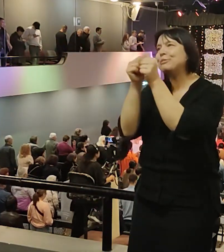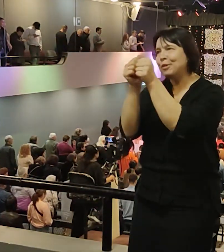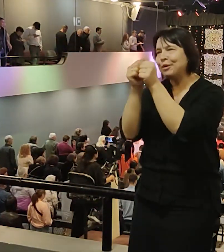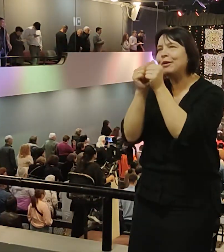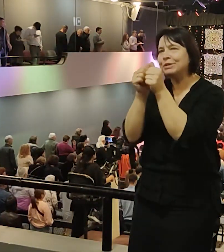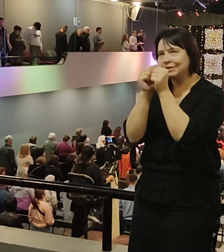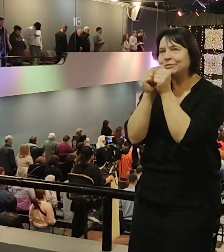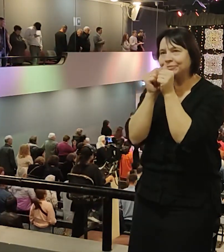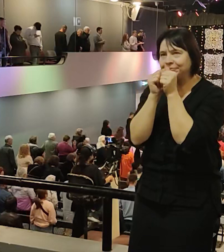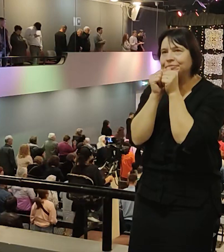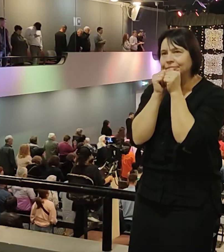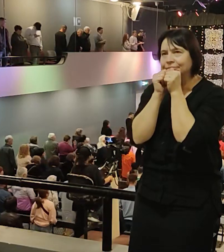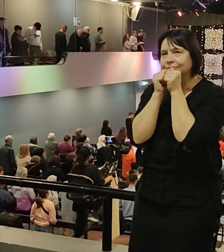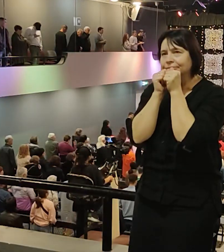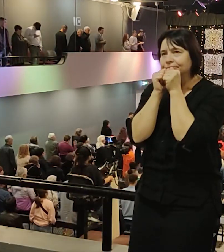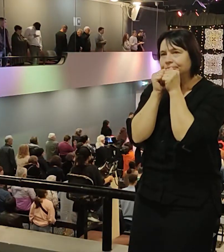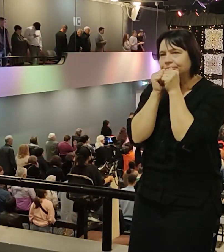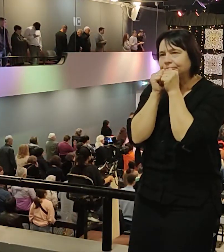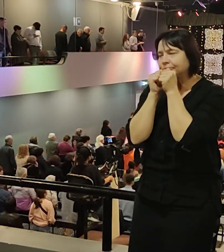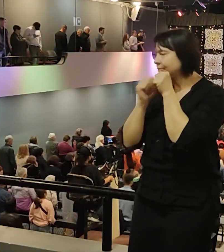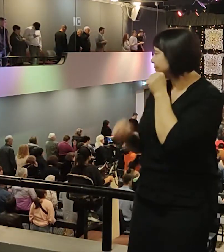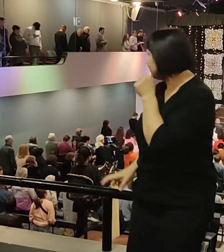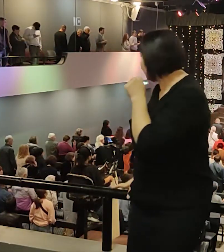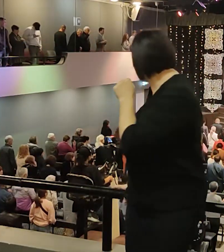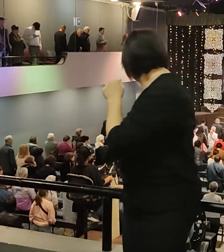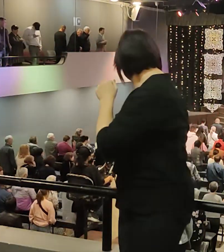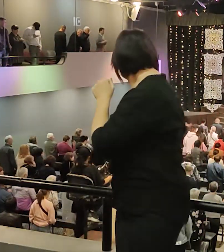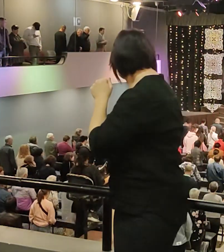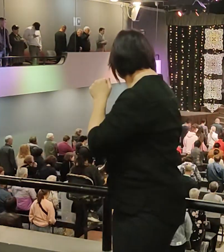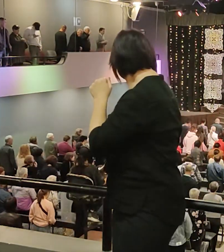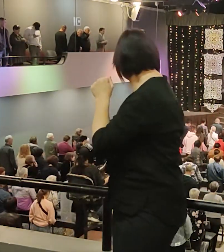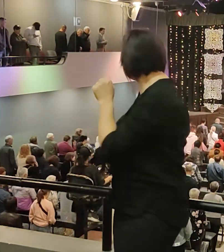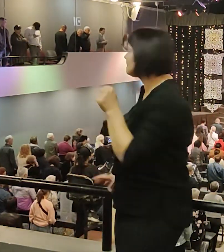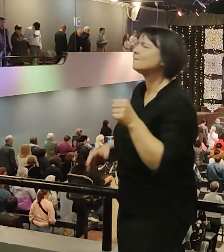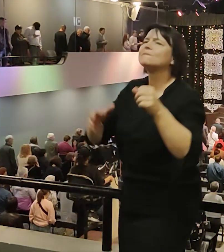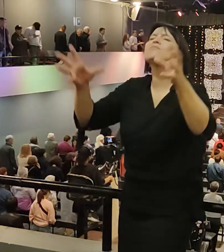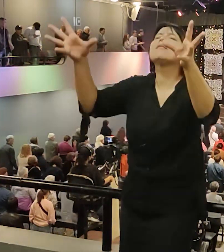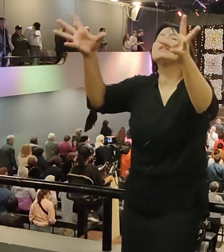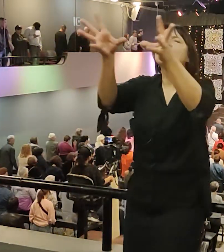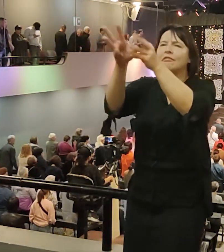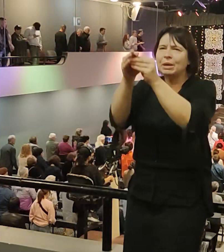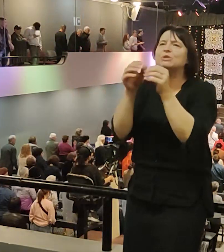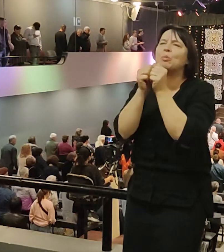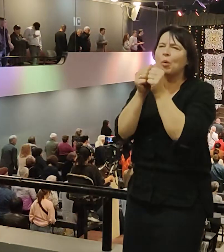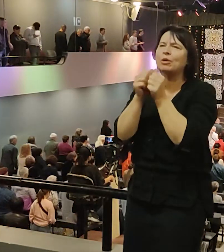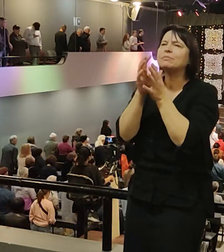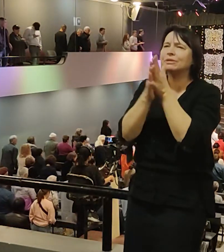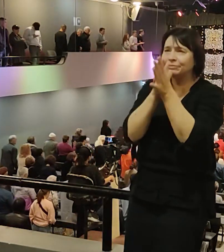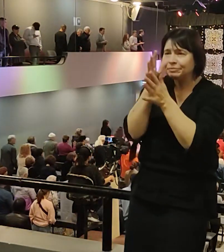епископ, ты хочешь молиться с народом? Я прошу, молитесь со мной вместе. Мы верим Богу